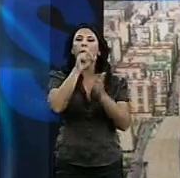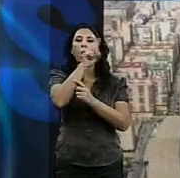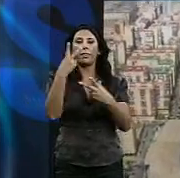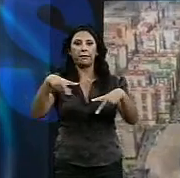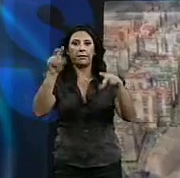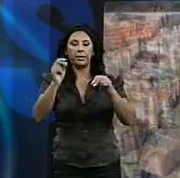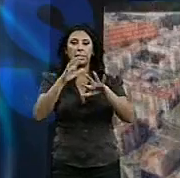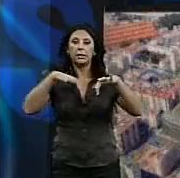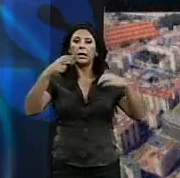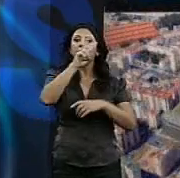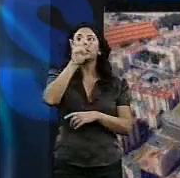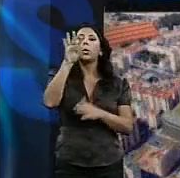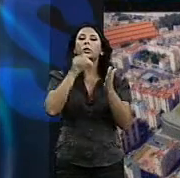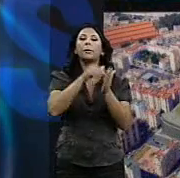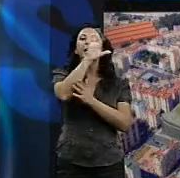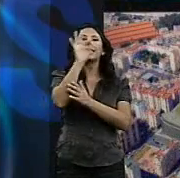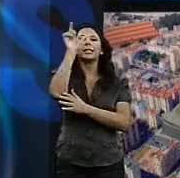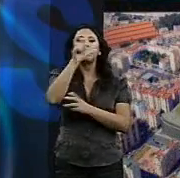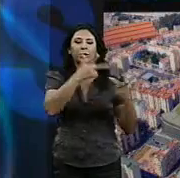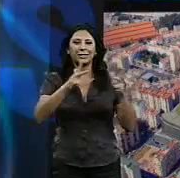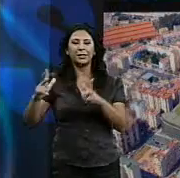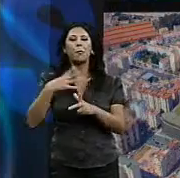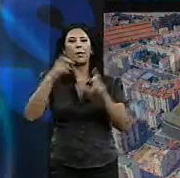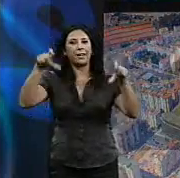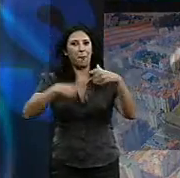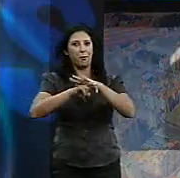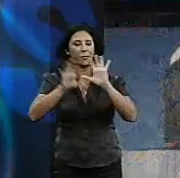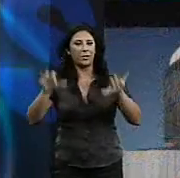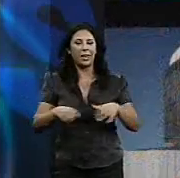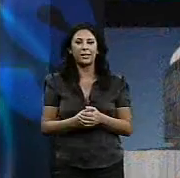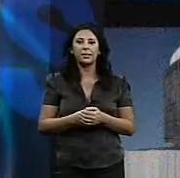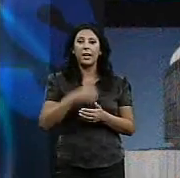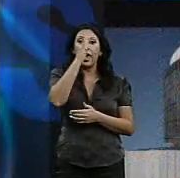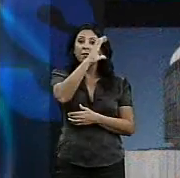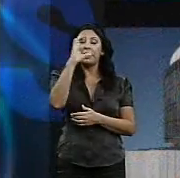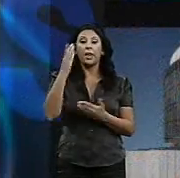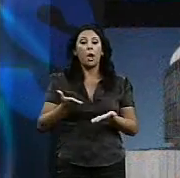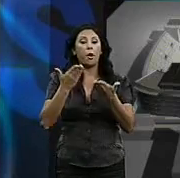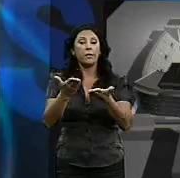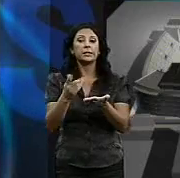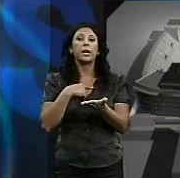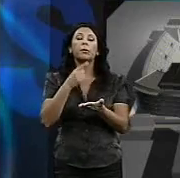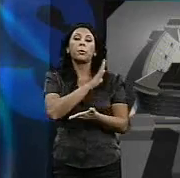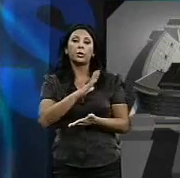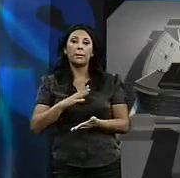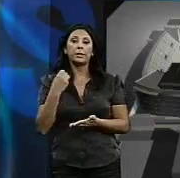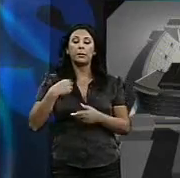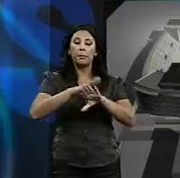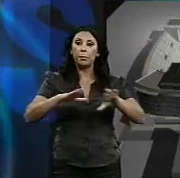unas 24.500 localidades de asiento. La oferta de FCC, adjudicada hoy provisionalmente por la Comisión de Contratación, se